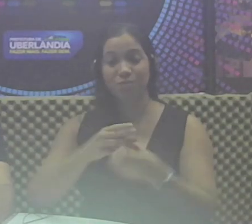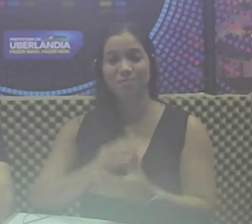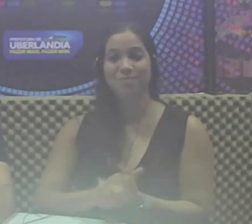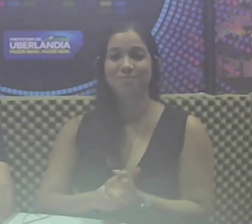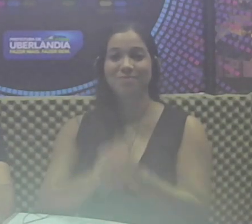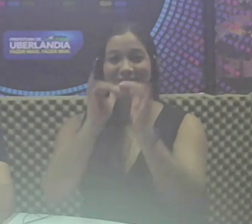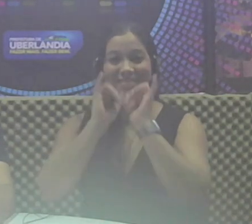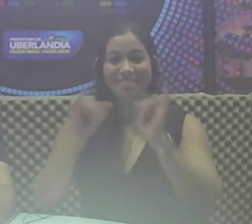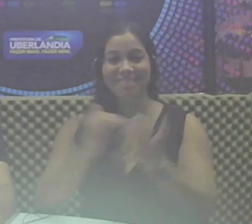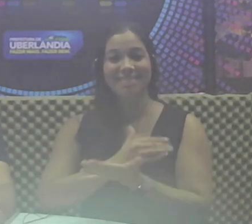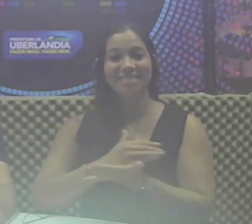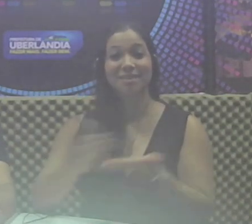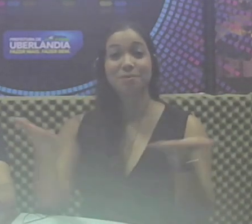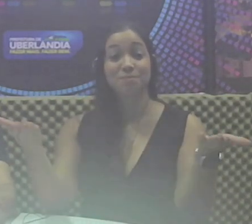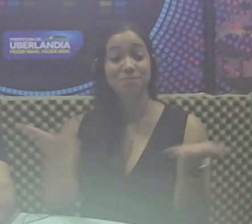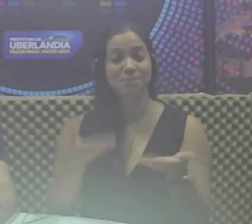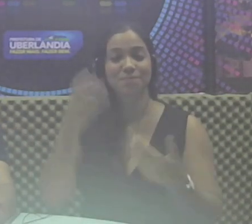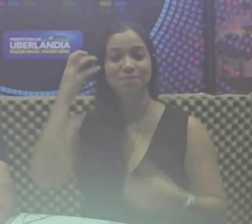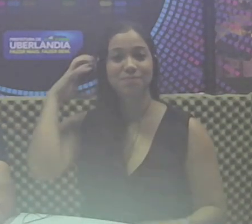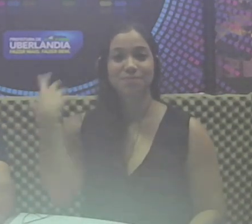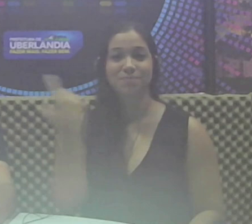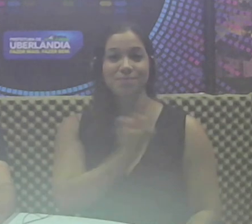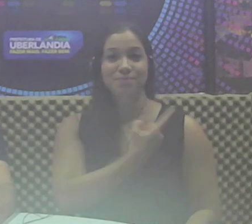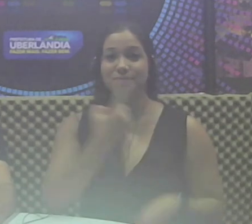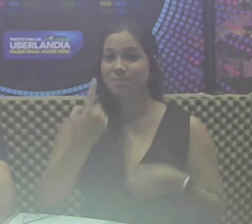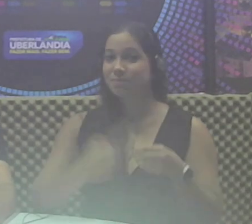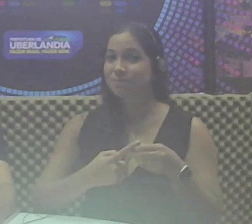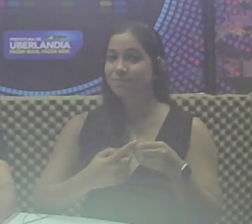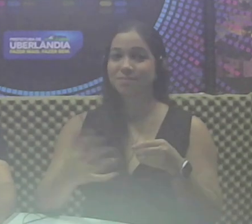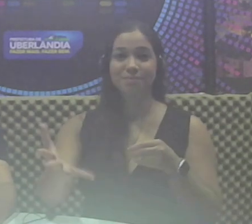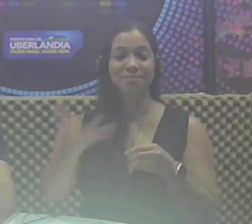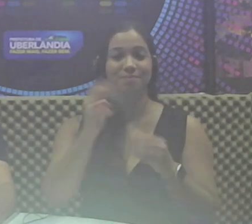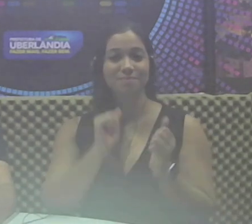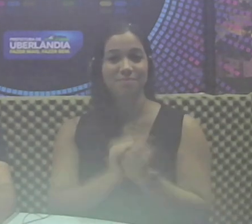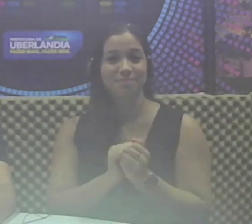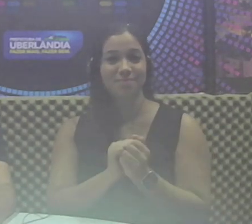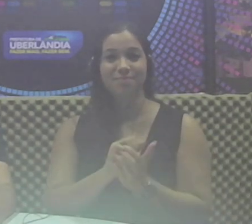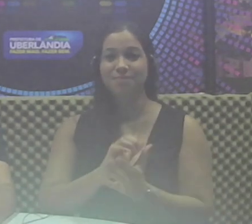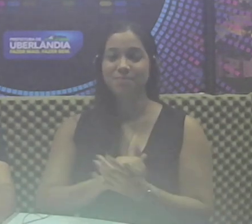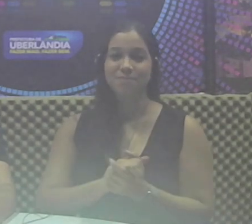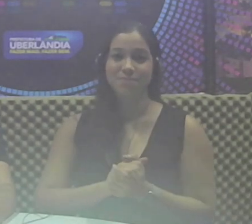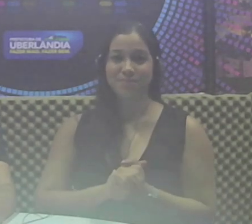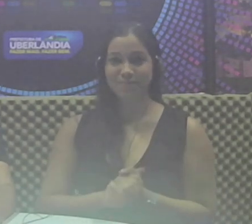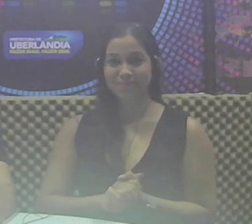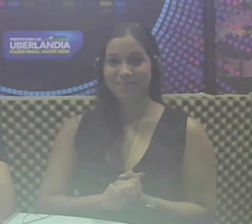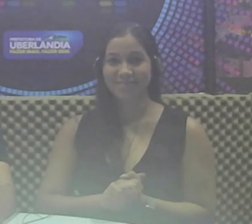Essas e outras notícias a partir de agora na rádio Nossa Cidade. Vem com a gente!